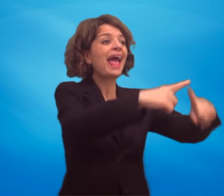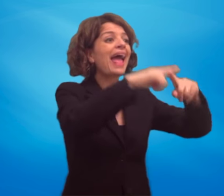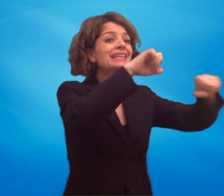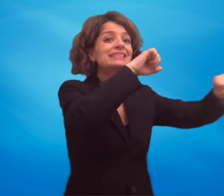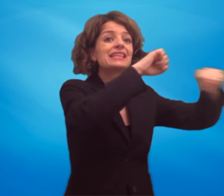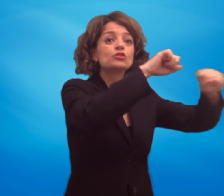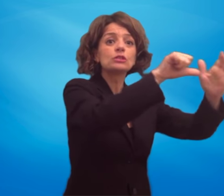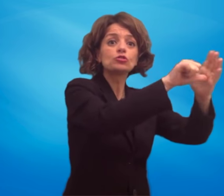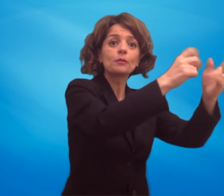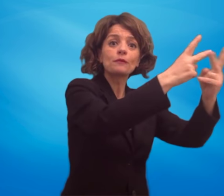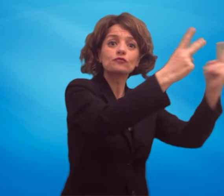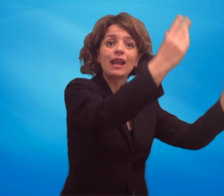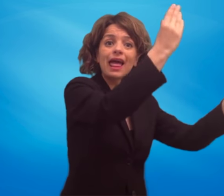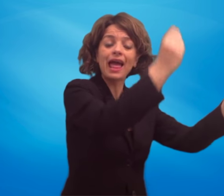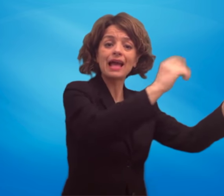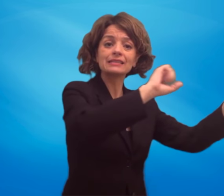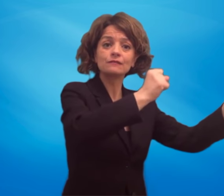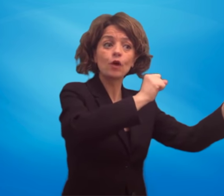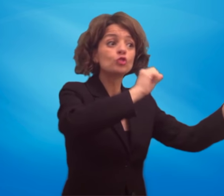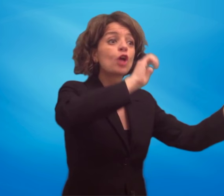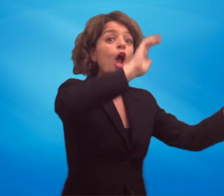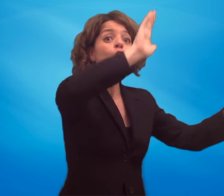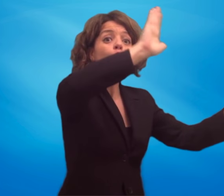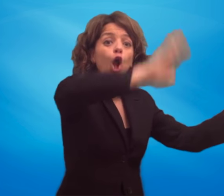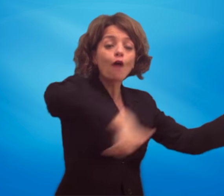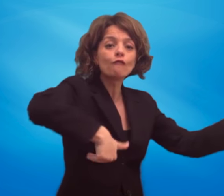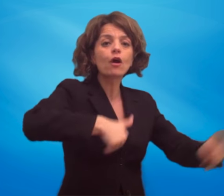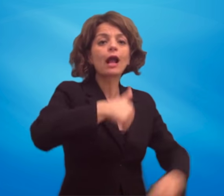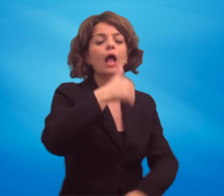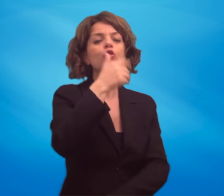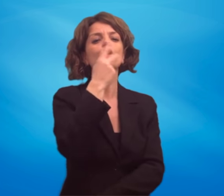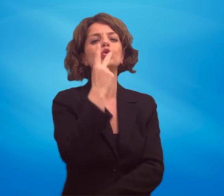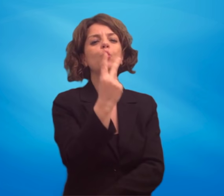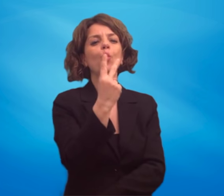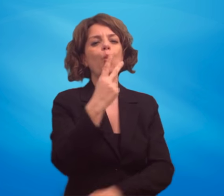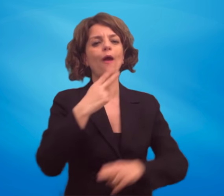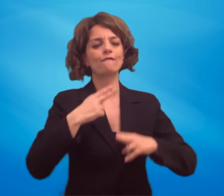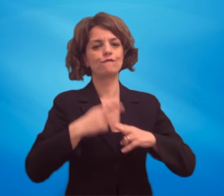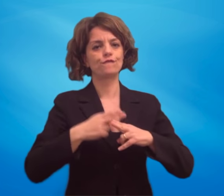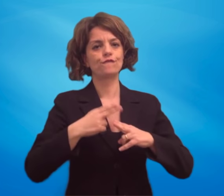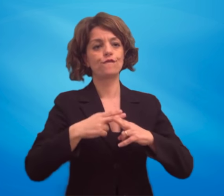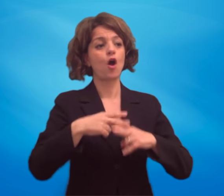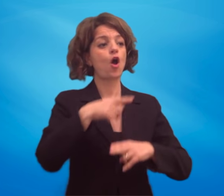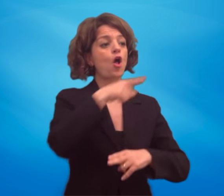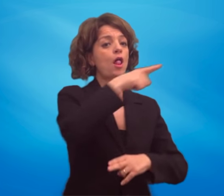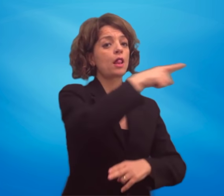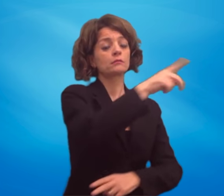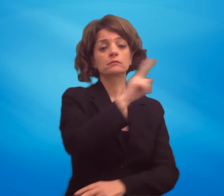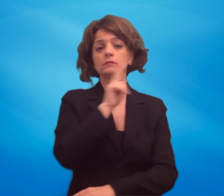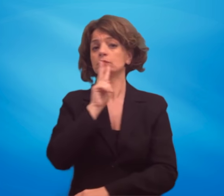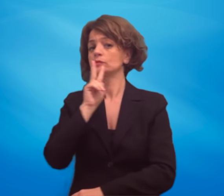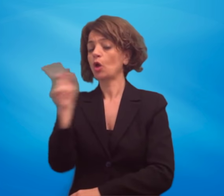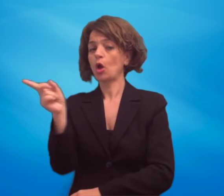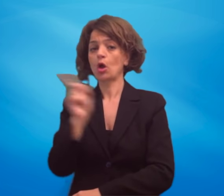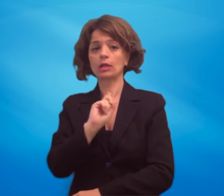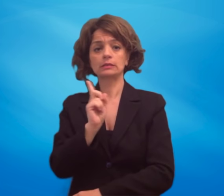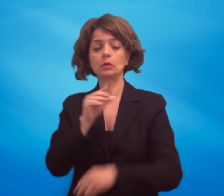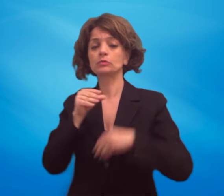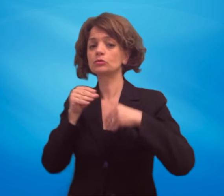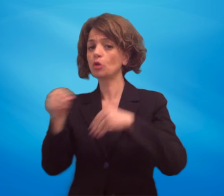della sezione provinciale ENS di Foggia per due volte senza che si siano presentati, il collegio che